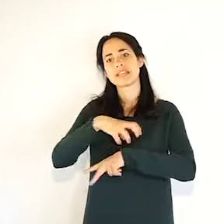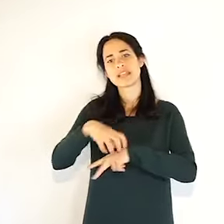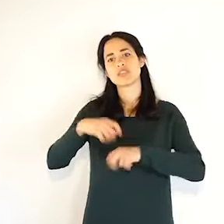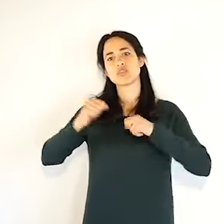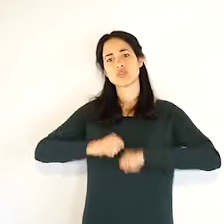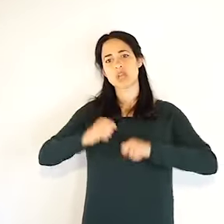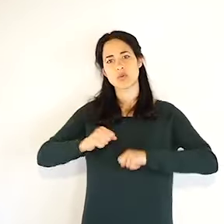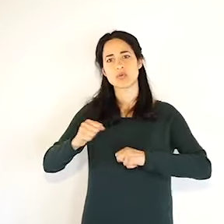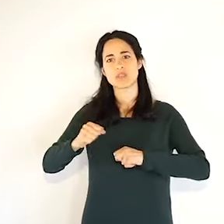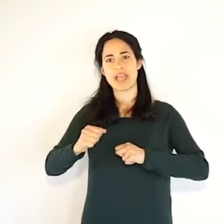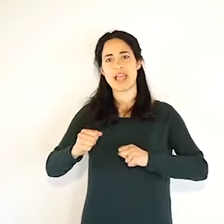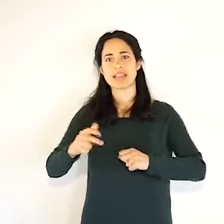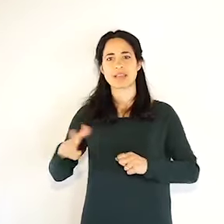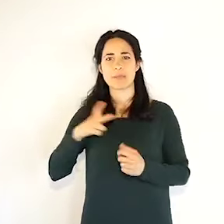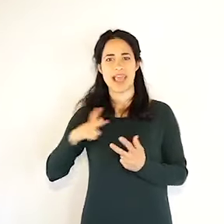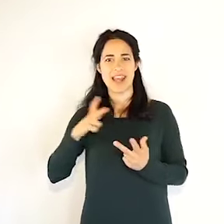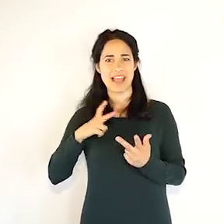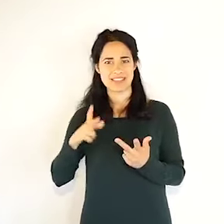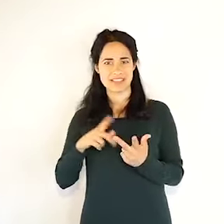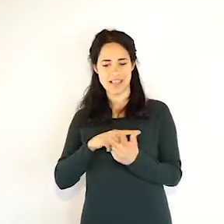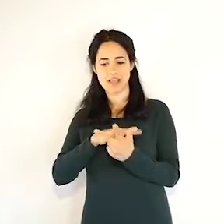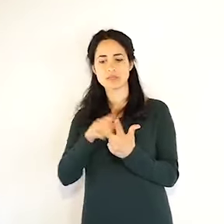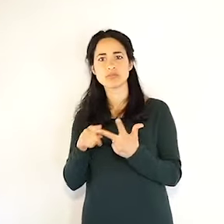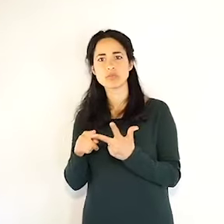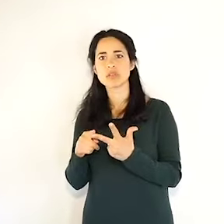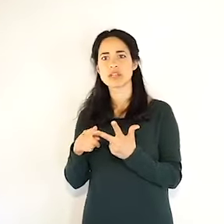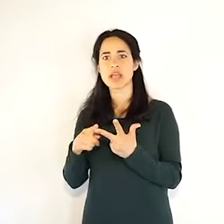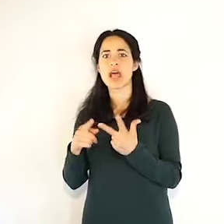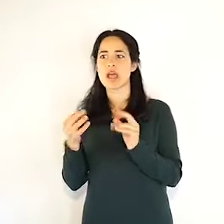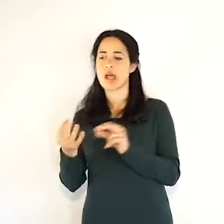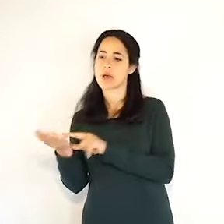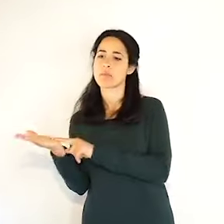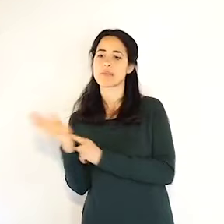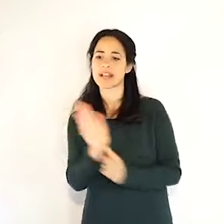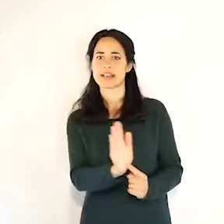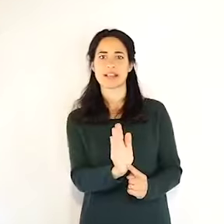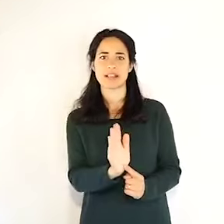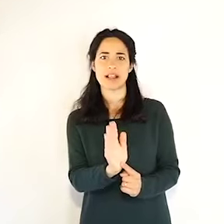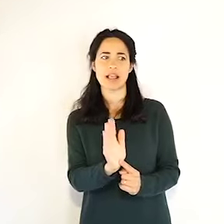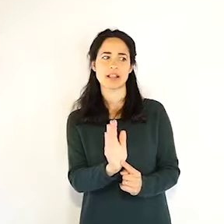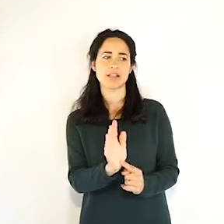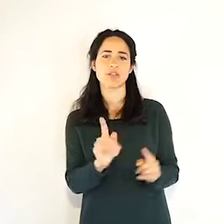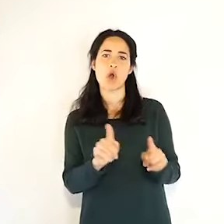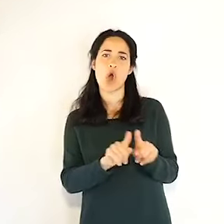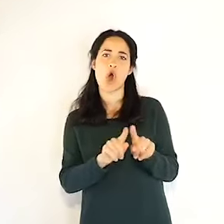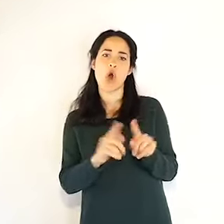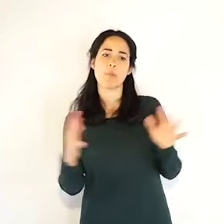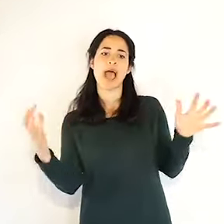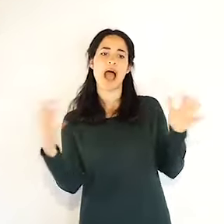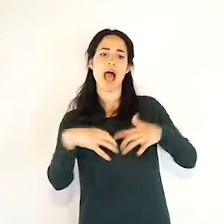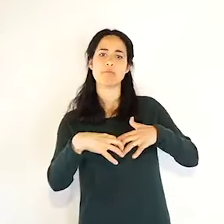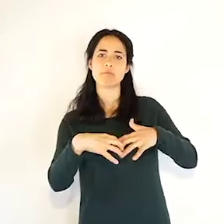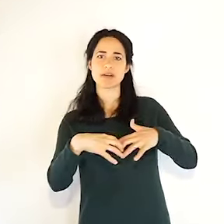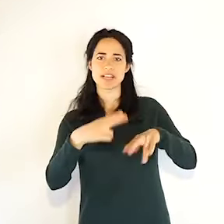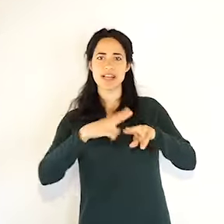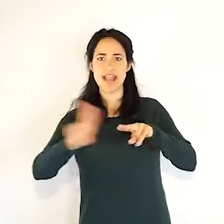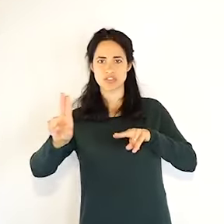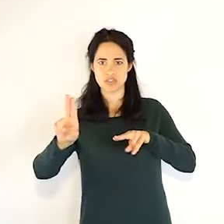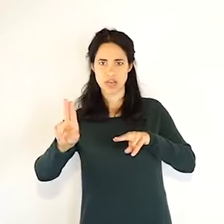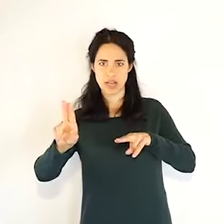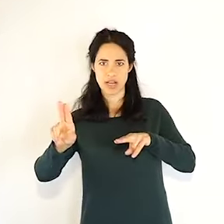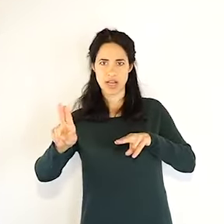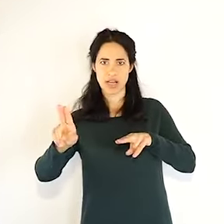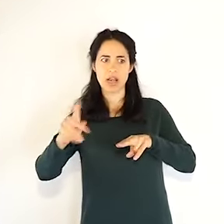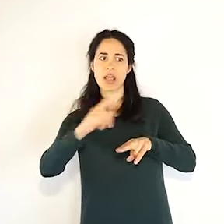mai, ma comunque è un intervento che si fa per l'Emilia Romagna, ma soprattutto per questo paese, che